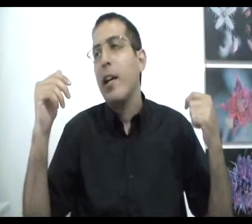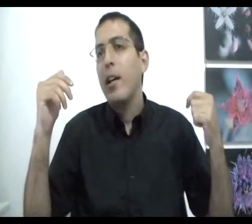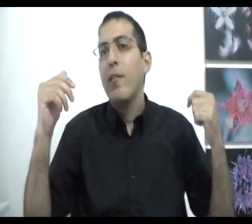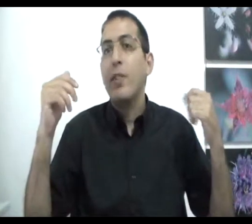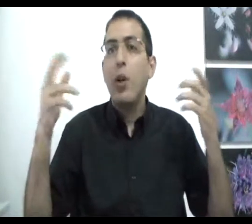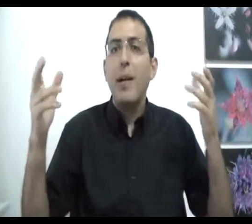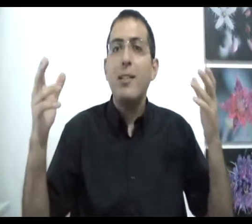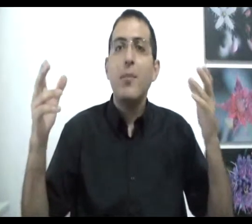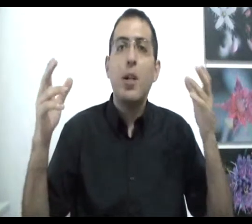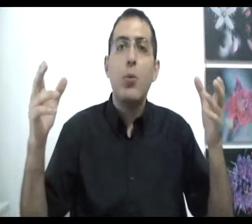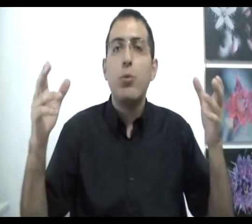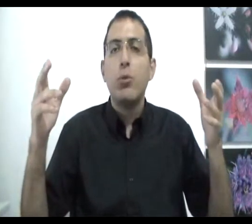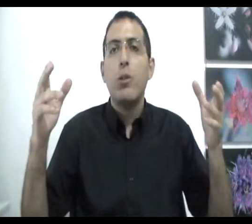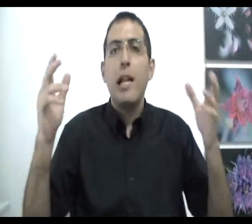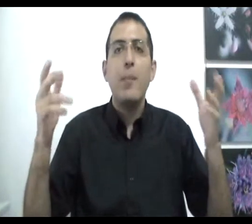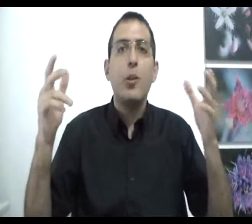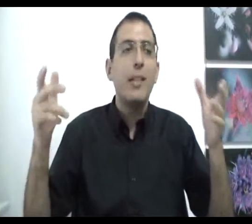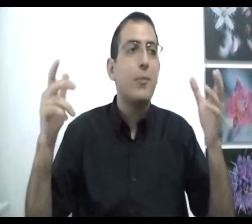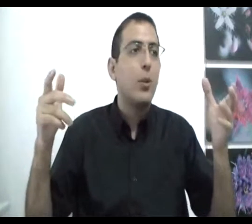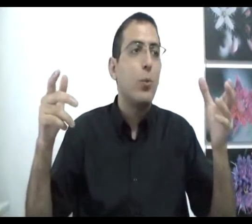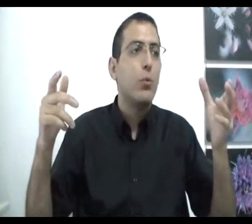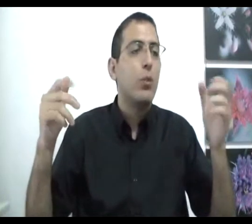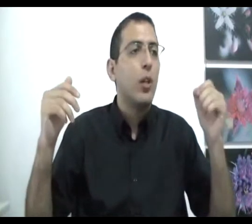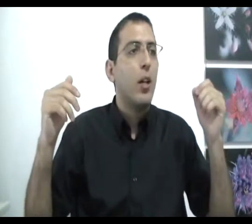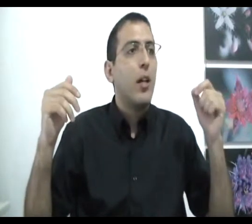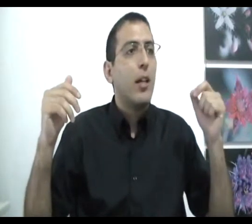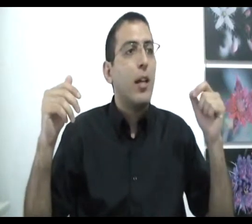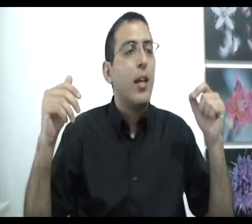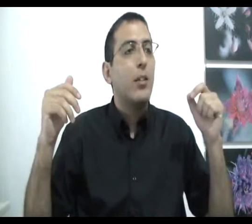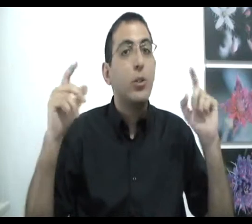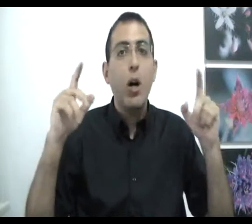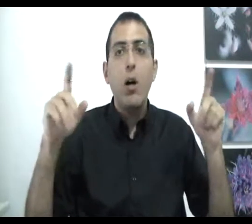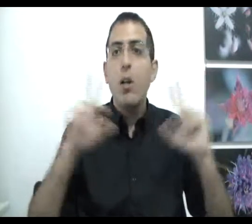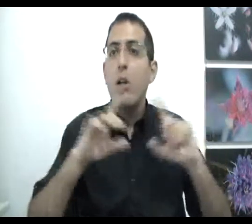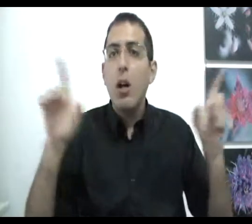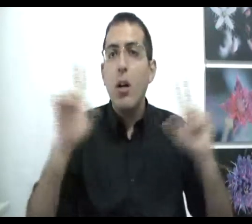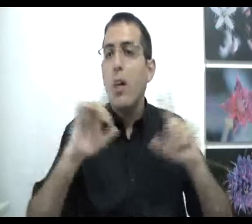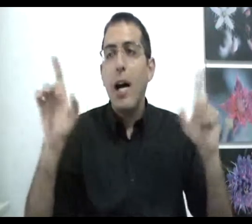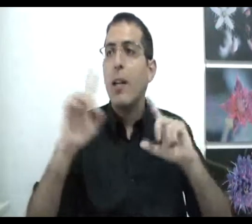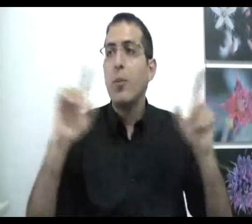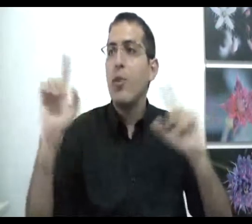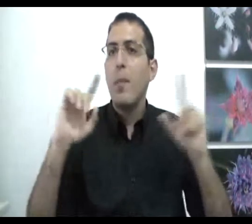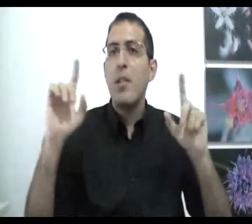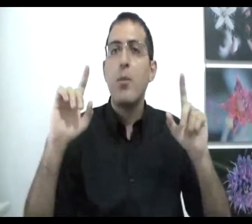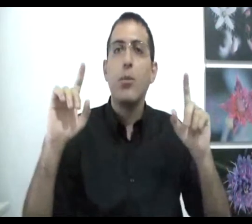וזו בעצם טעות למה זו בעצם טעות? כי זו לא האחדות של המציאות